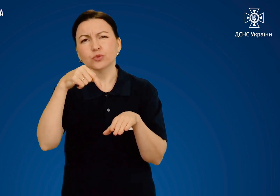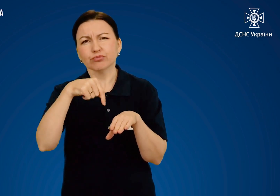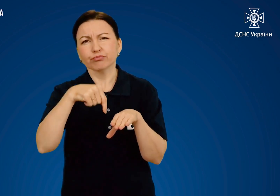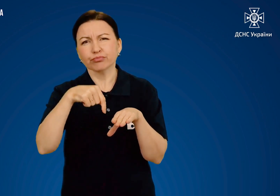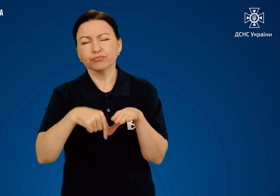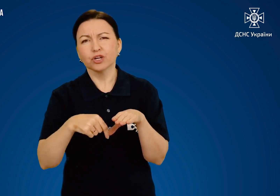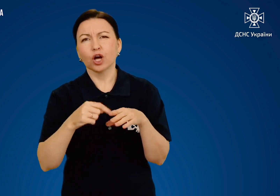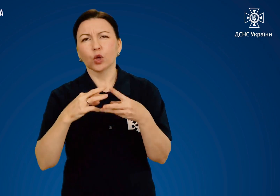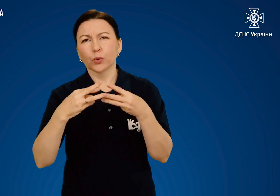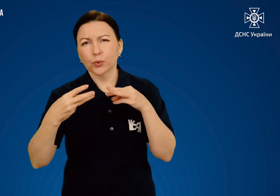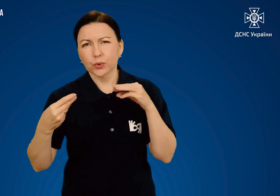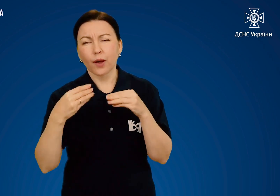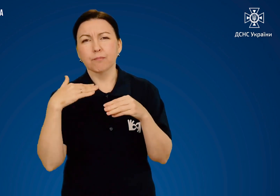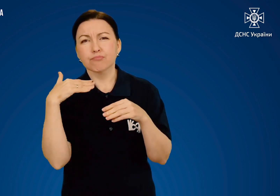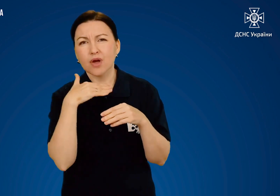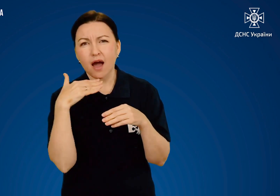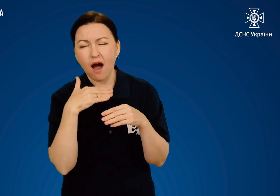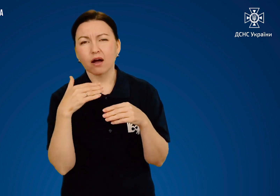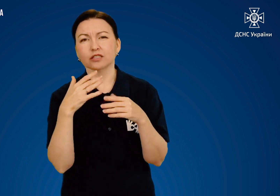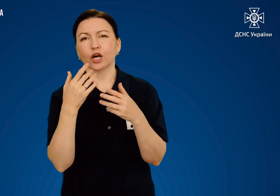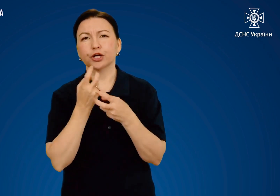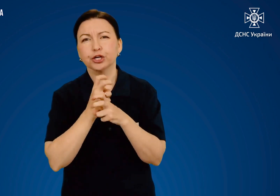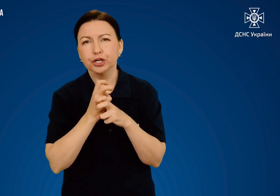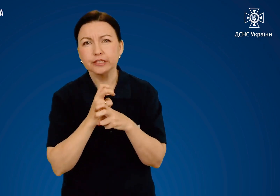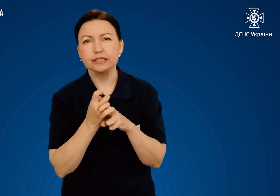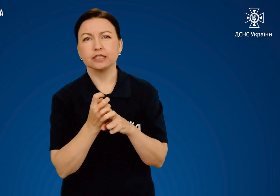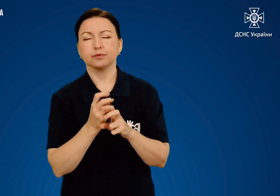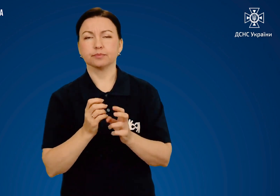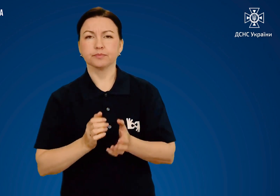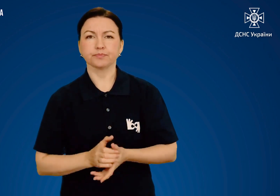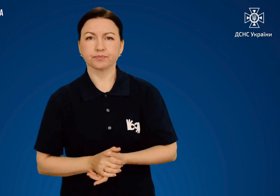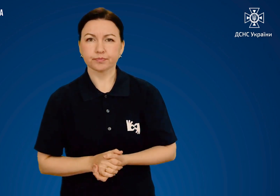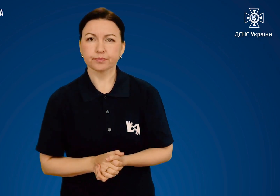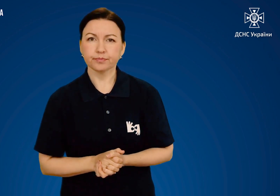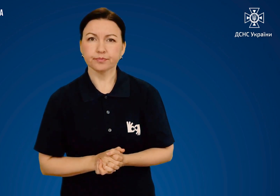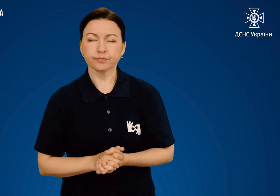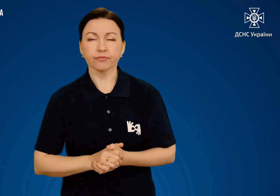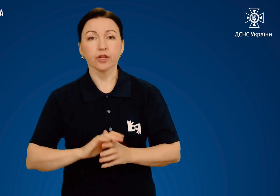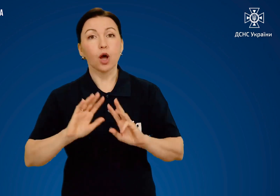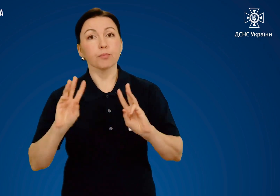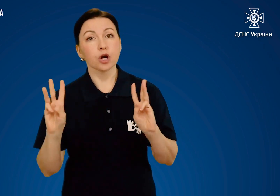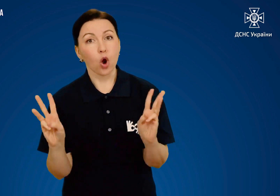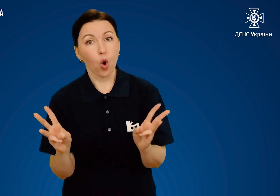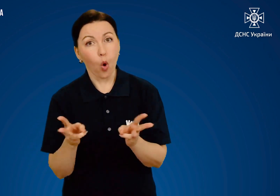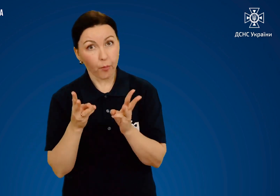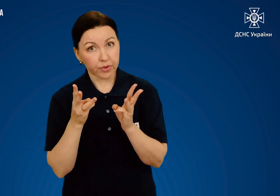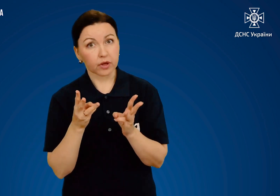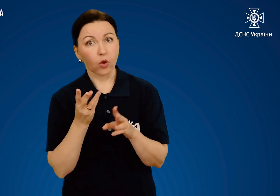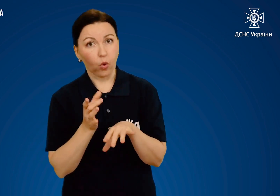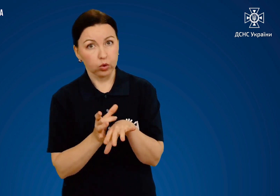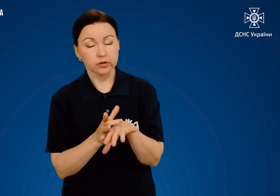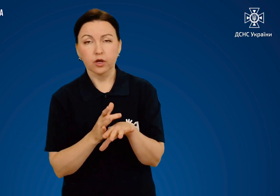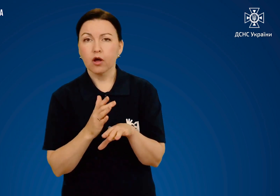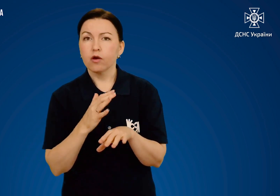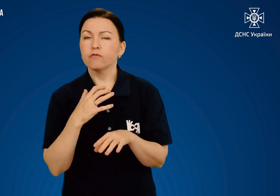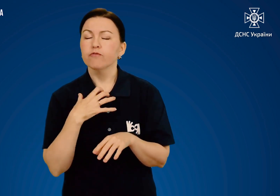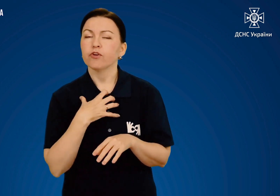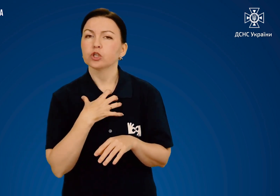шкіра, а й тканини, сухожилля, м'язи, кістки. При опіках вкрай